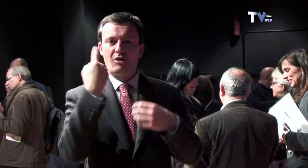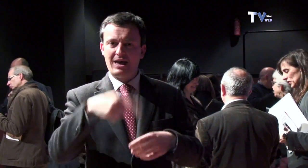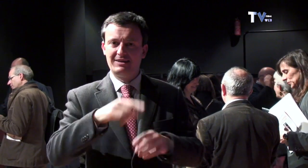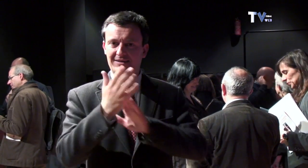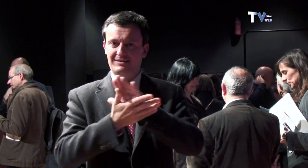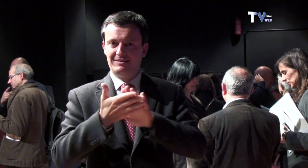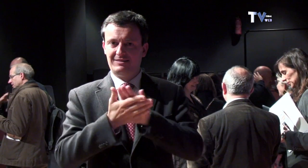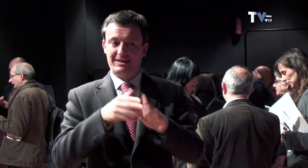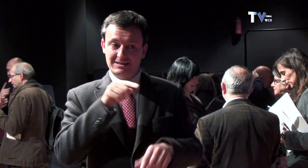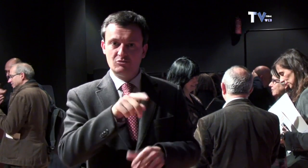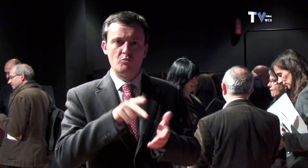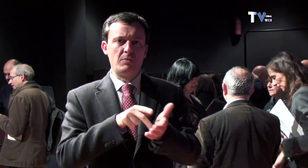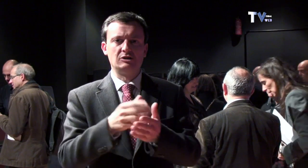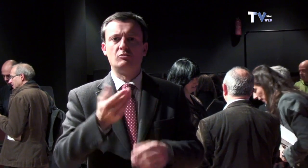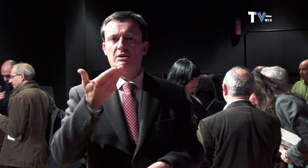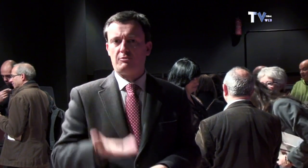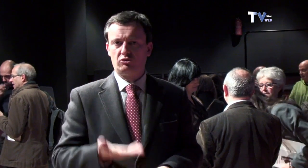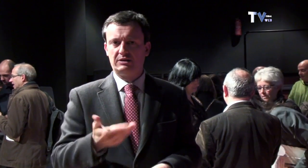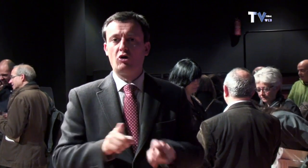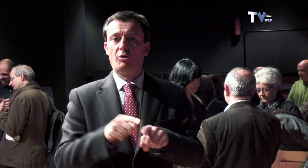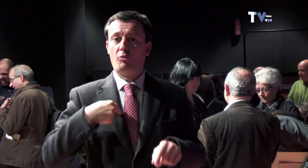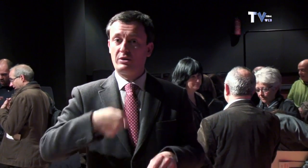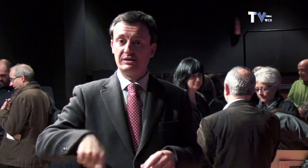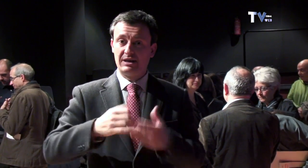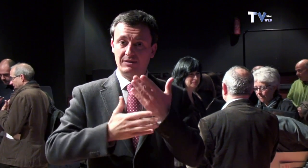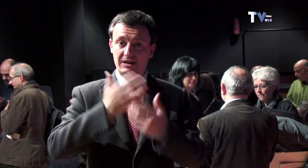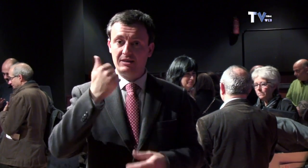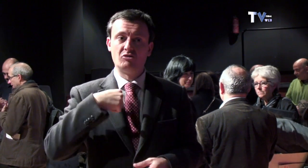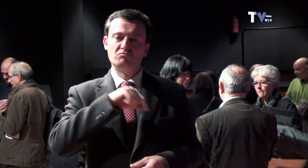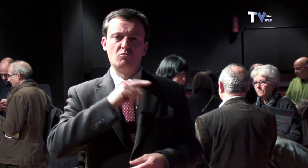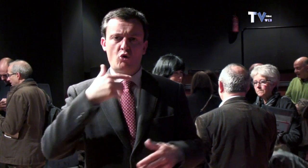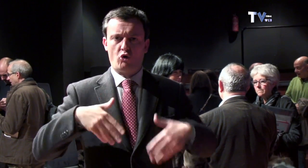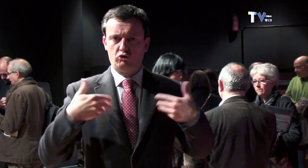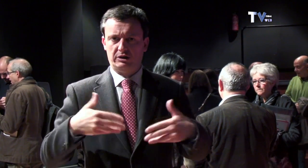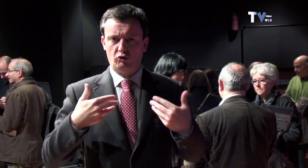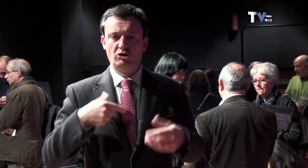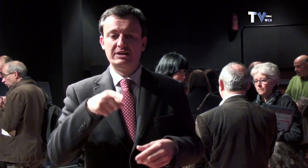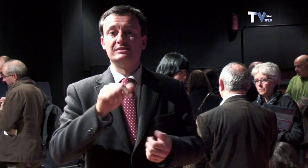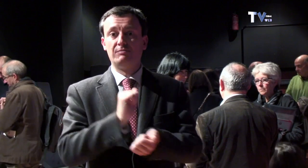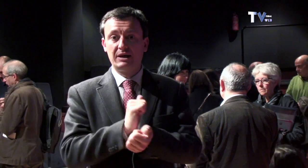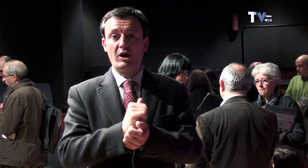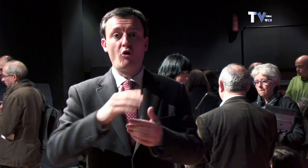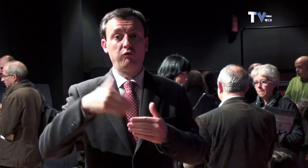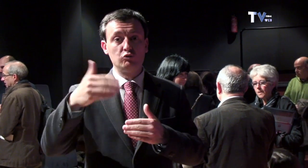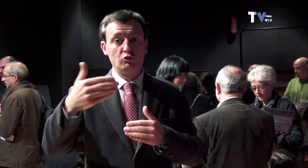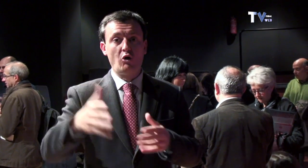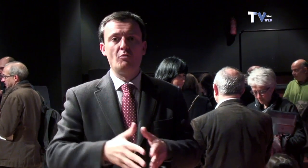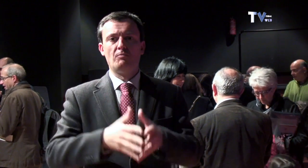Amb aquest codis les persones sordes poden rebre la informació en llengua de signes. Això és un pas molt important. Jo com a president de la